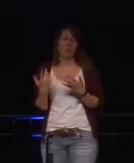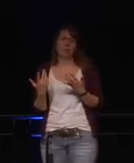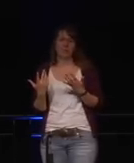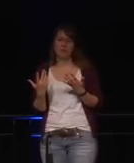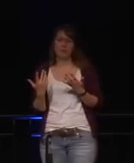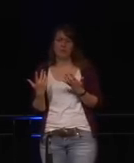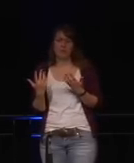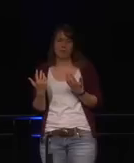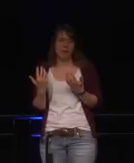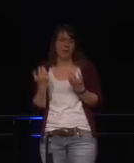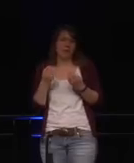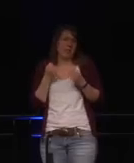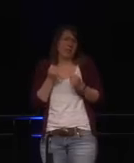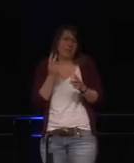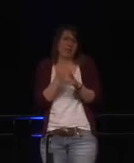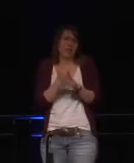Das heißt,